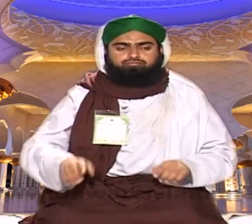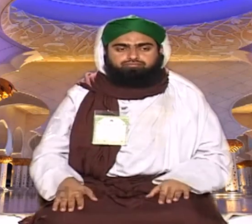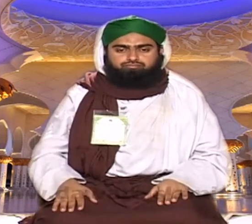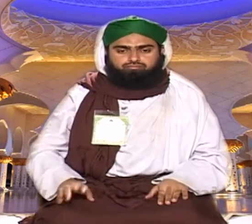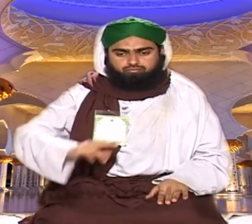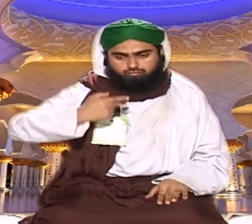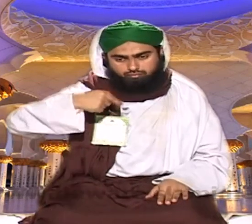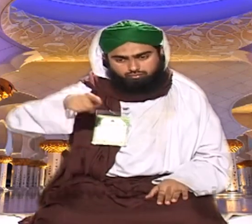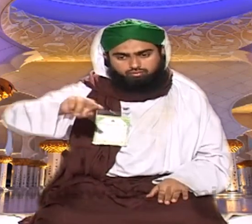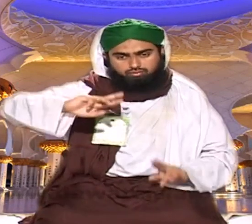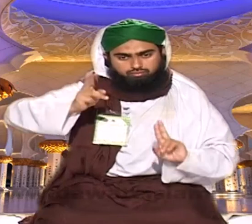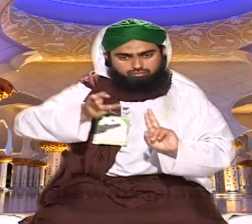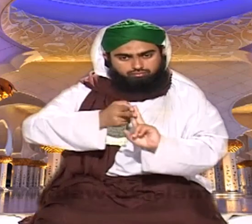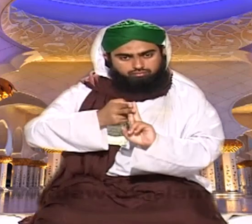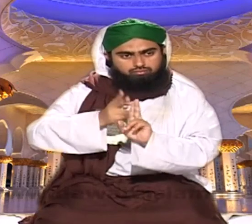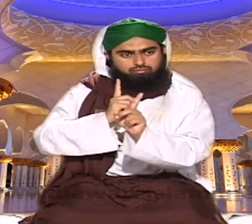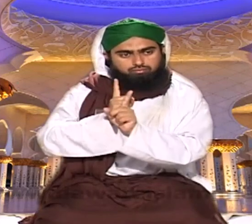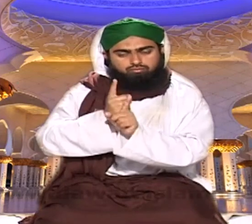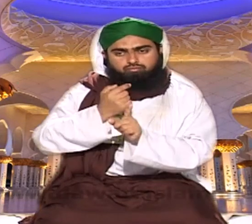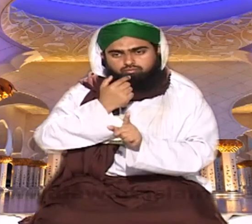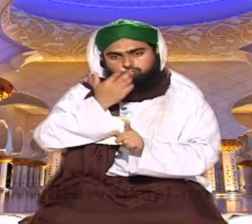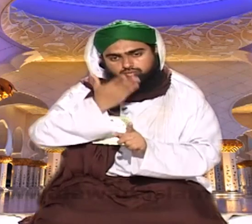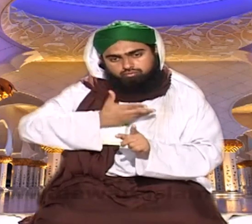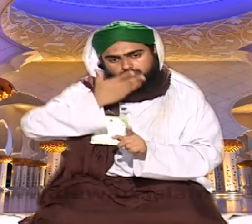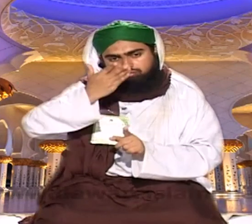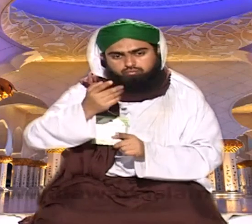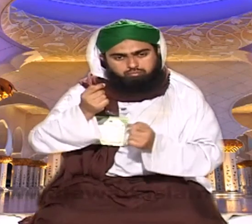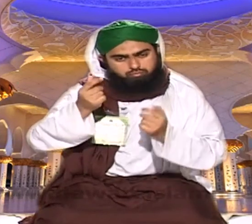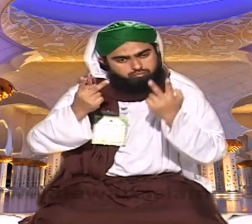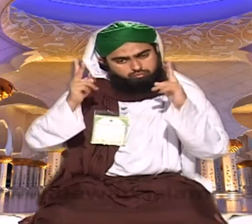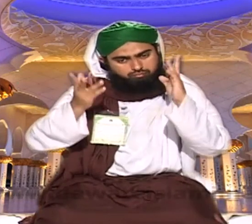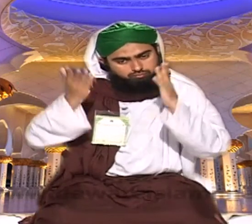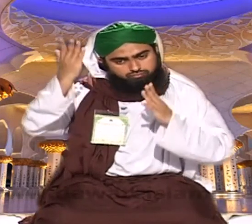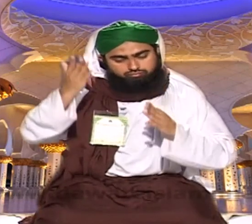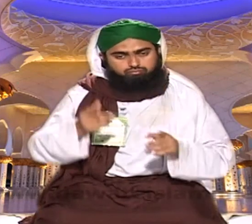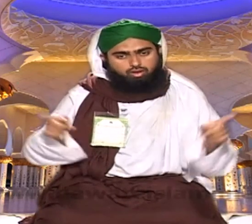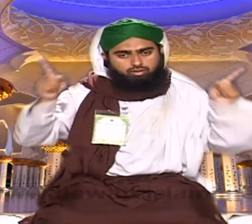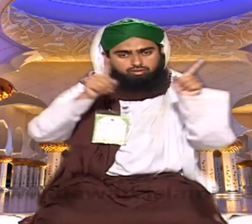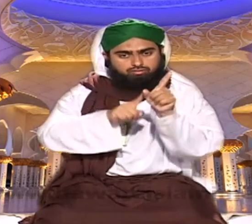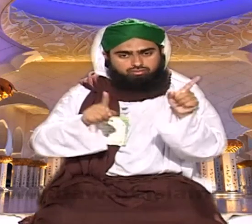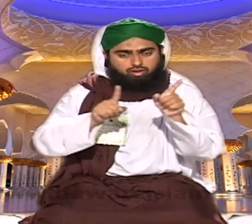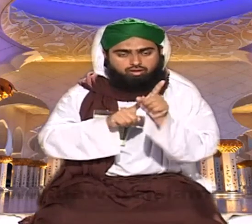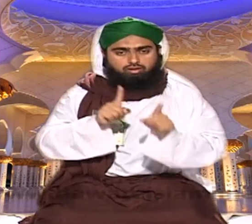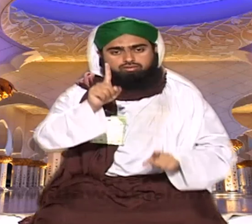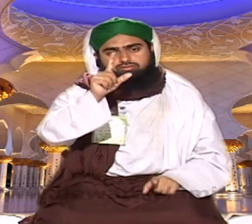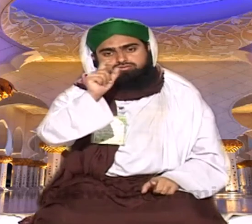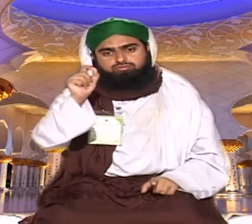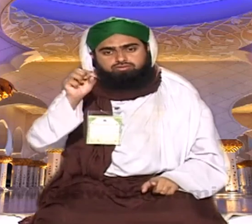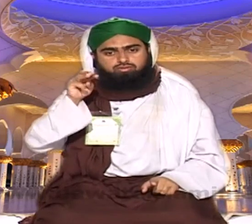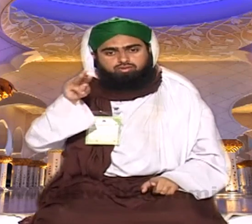کیسانی حاکم نیشاپور کے پاس سلے جاؤ بڑا سخی مرد ہے ہر سال دس ہزار مسکینوں کو تو وہ